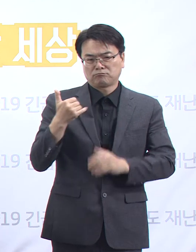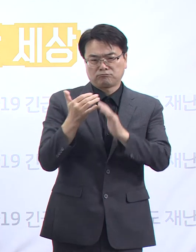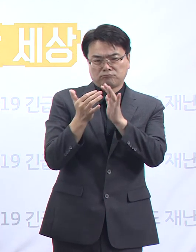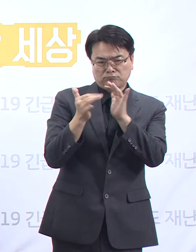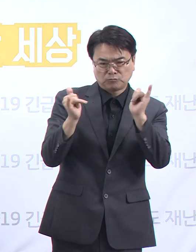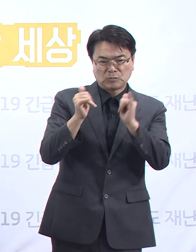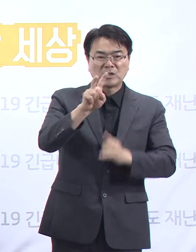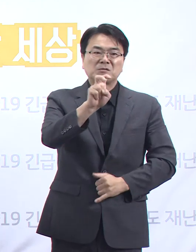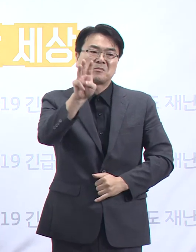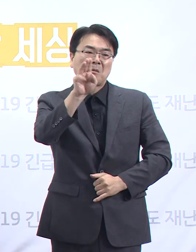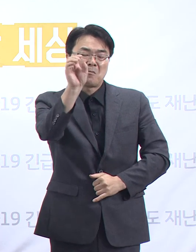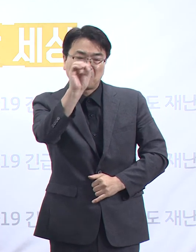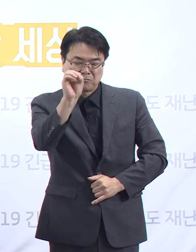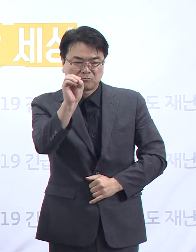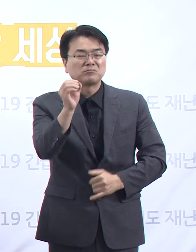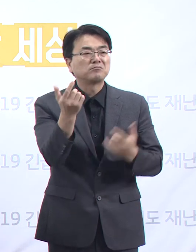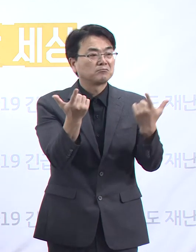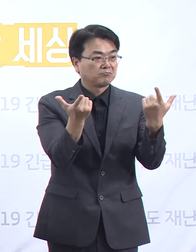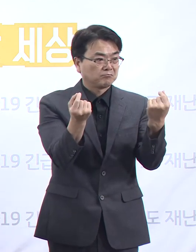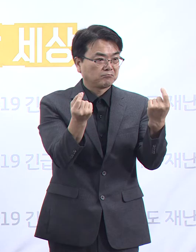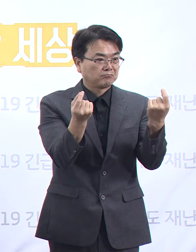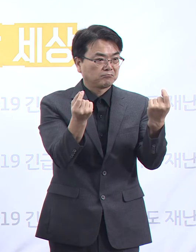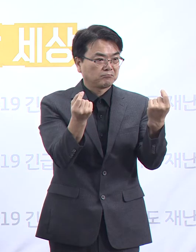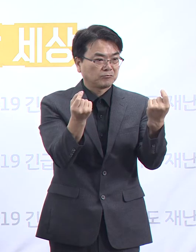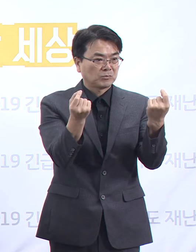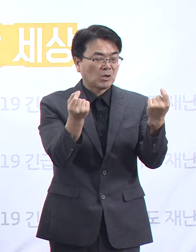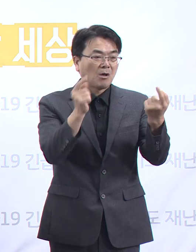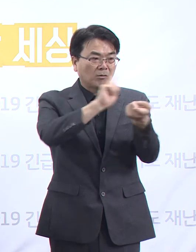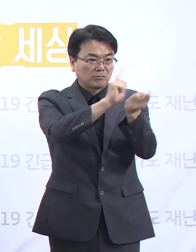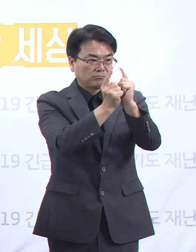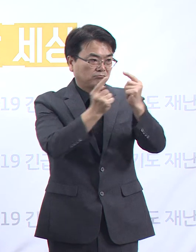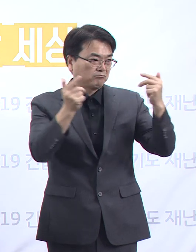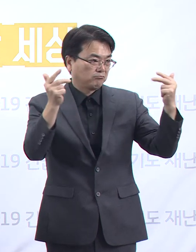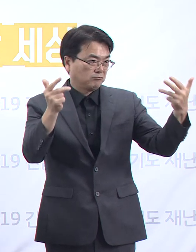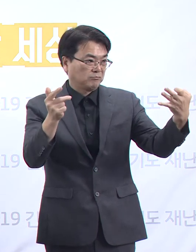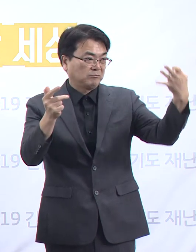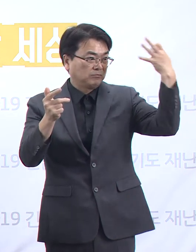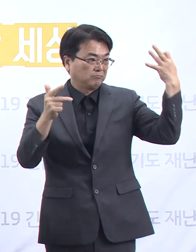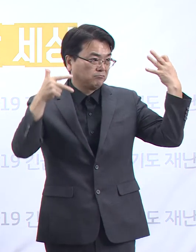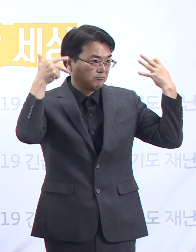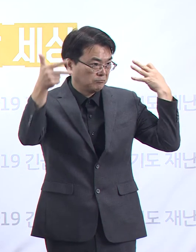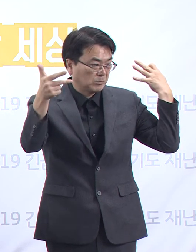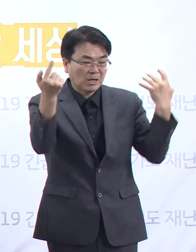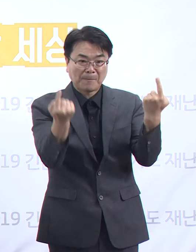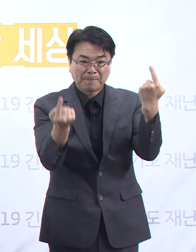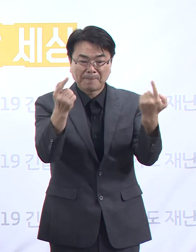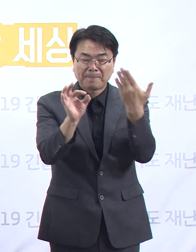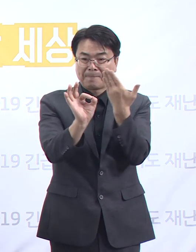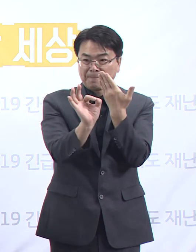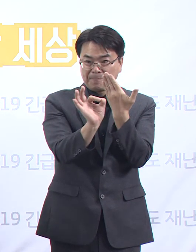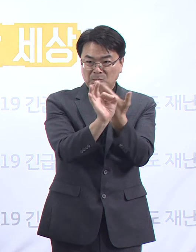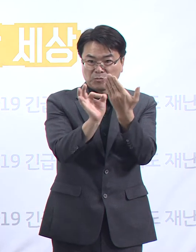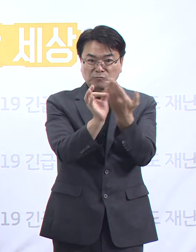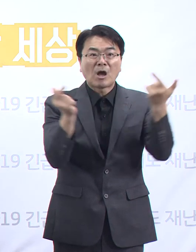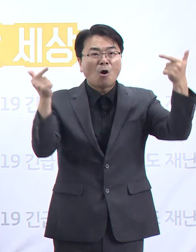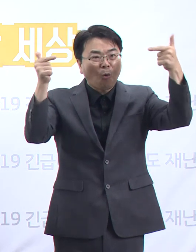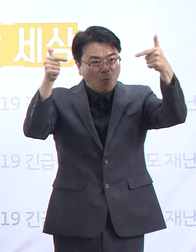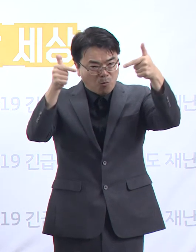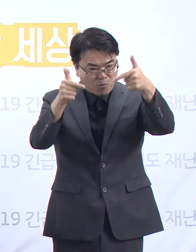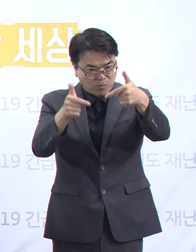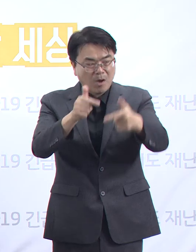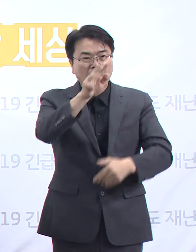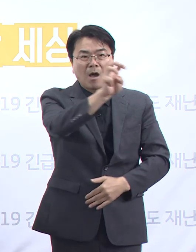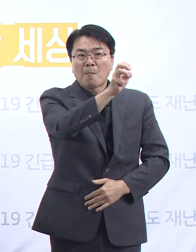%였습니다. 주간 단위로 서로 비교할 때, 지난 일주일 동안 그 전주 대비 확진자는 약